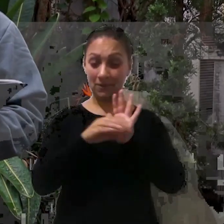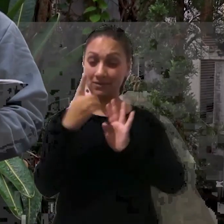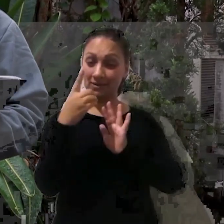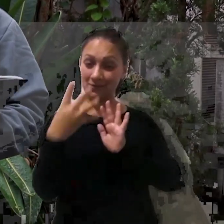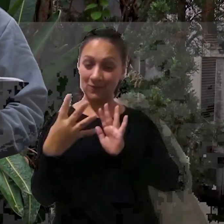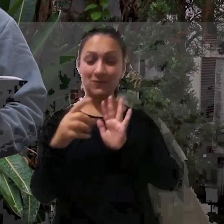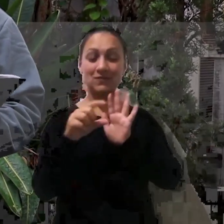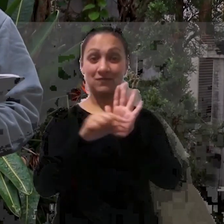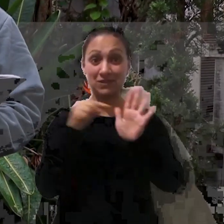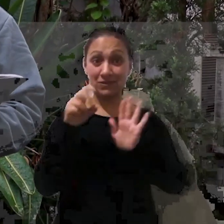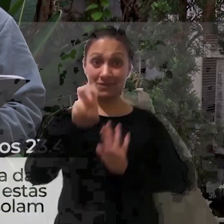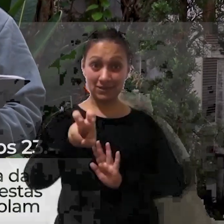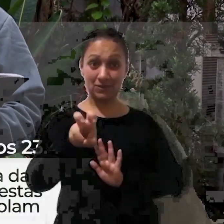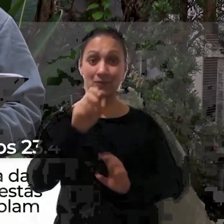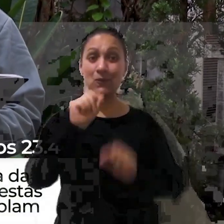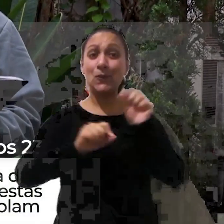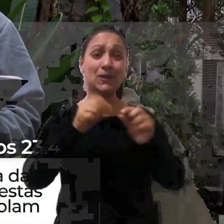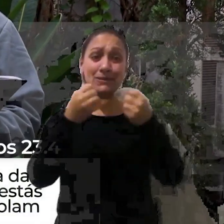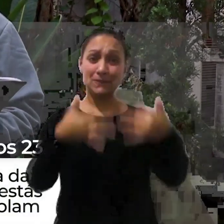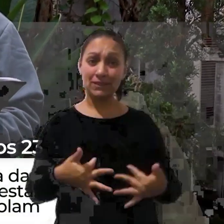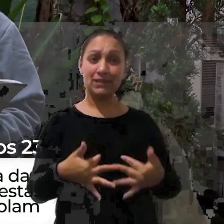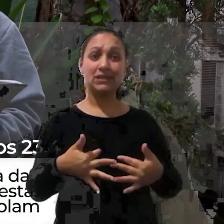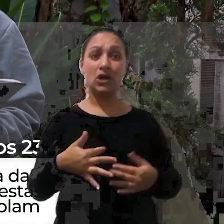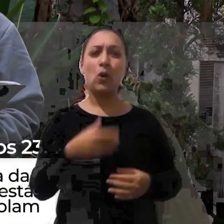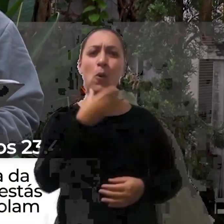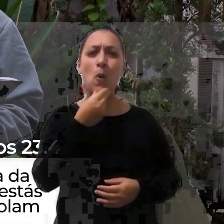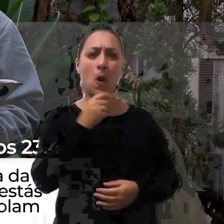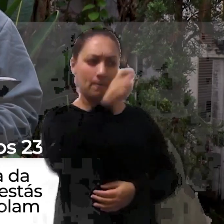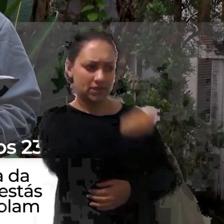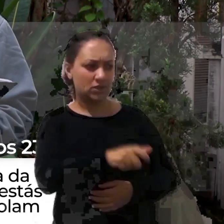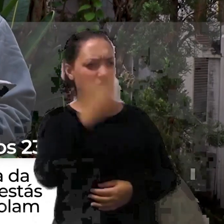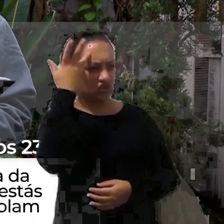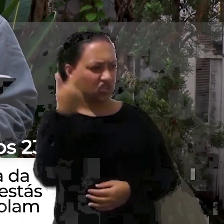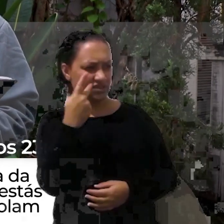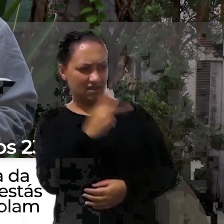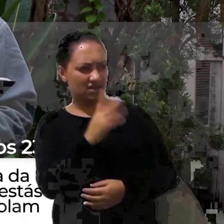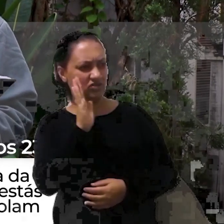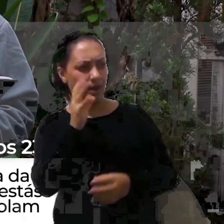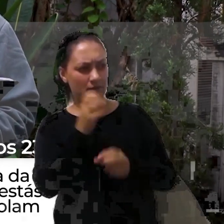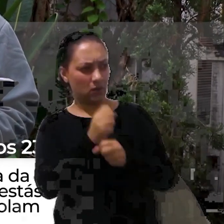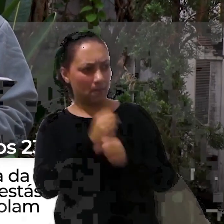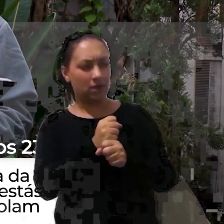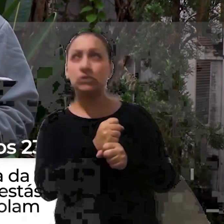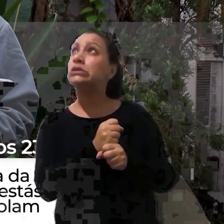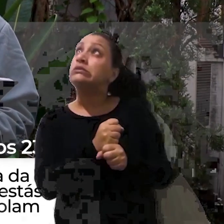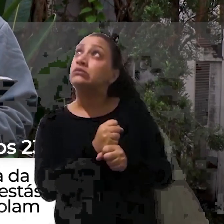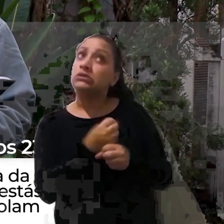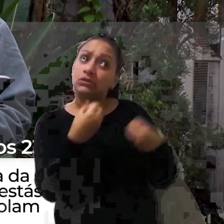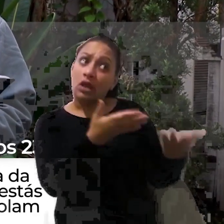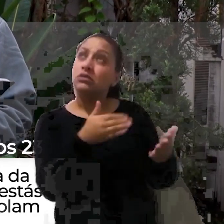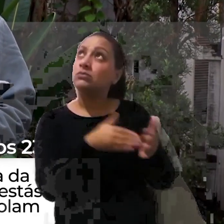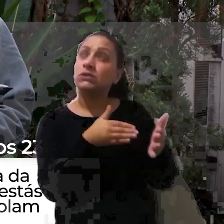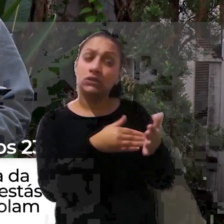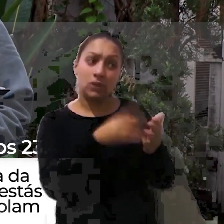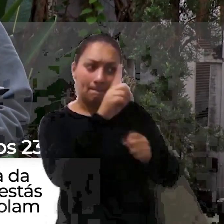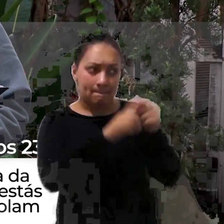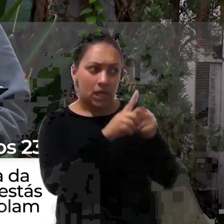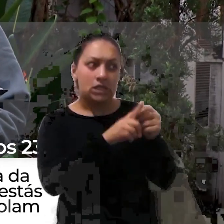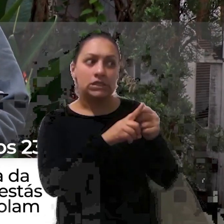o seguinte Os dias do homem estão determinados, tu decretaste o número de seus meses, estabelecesse limites que ele não